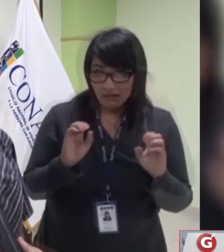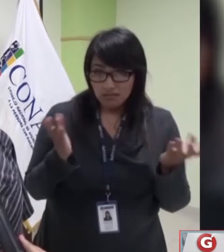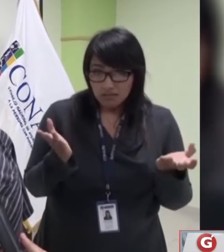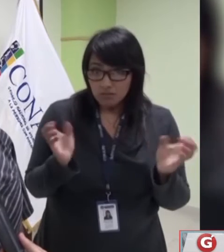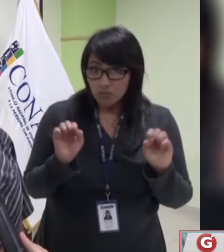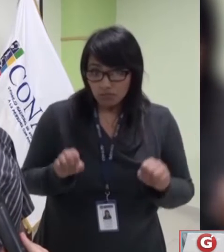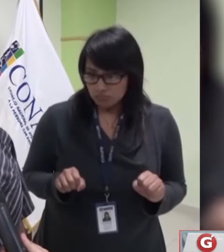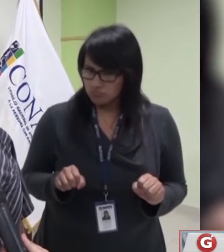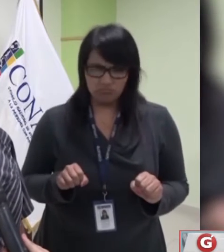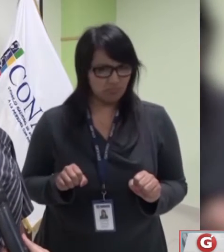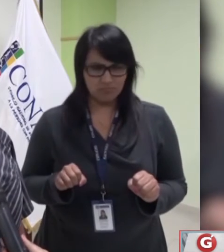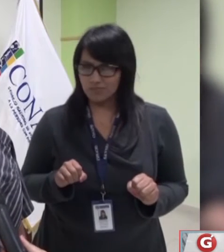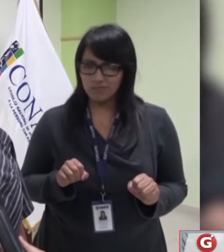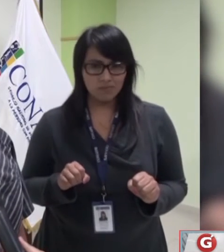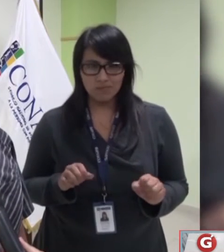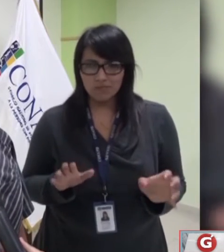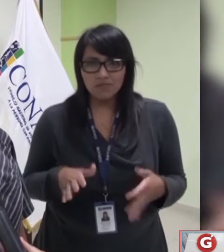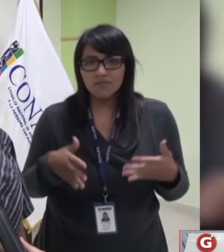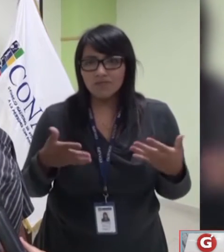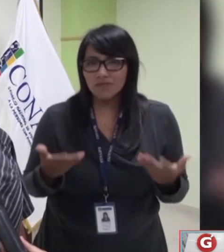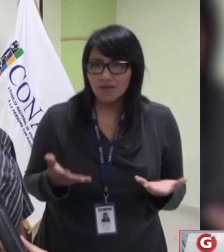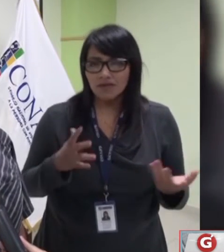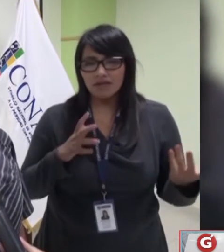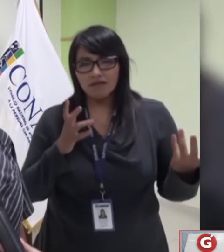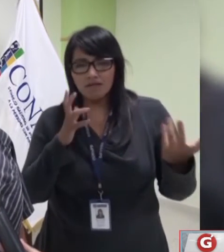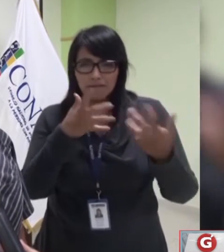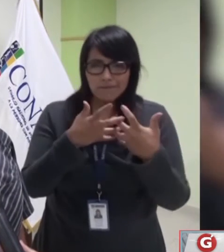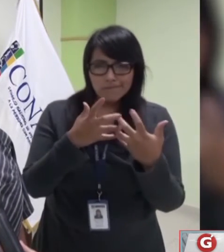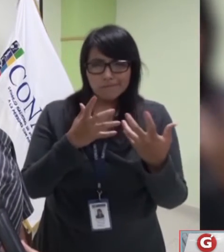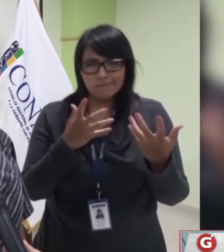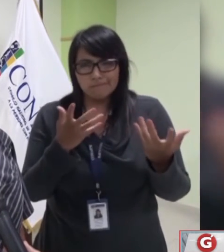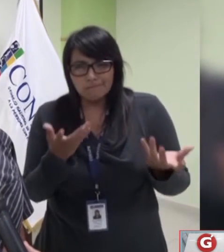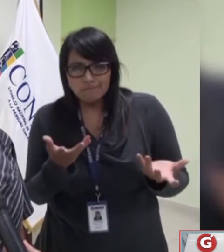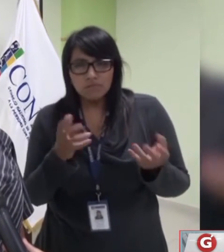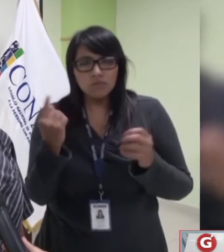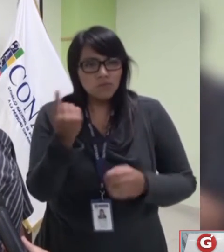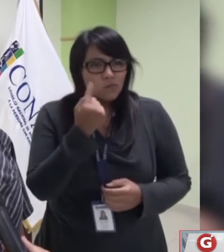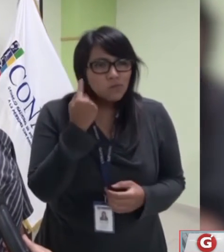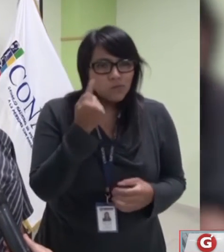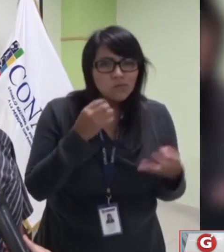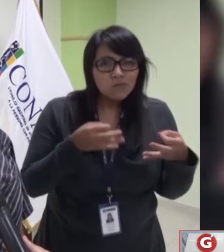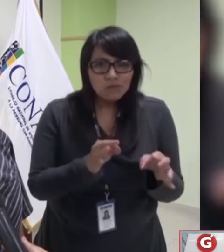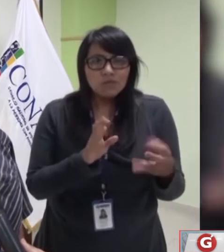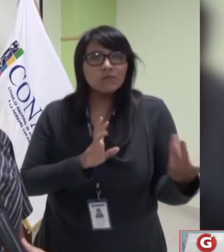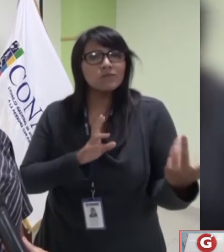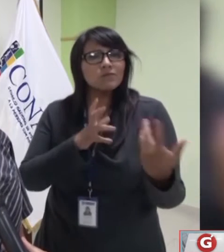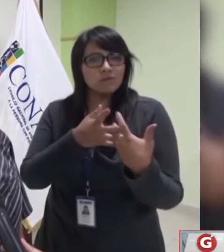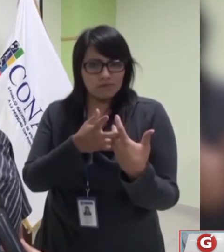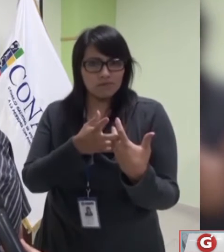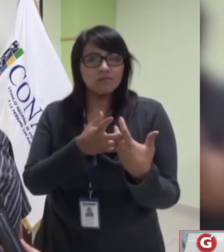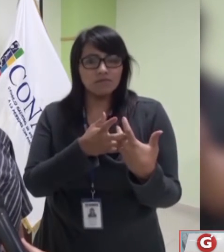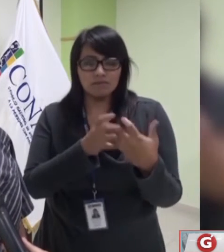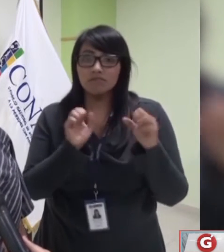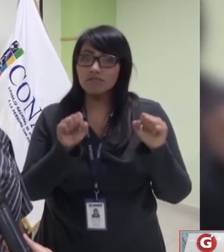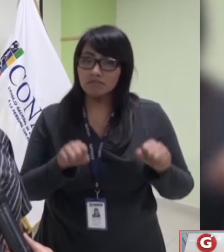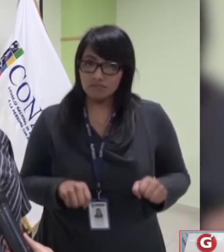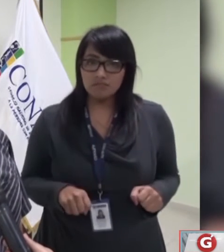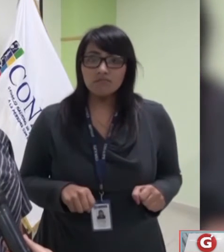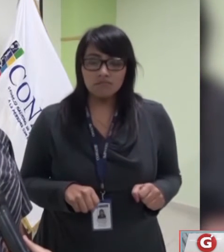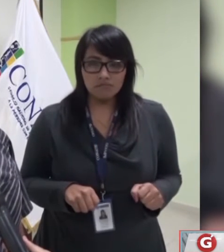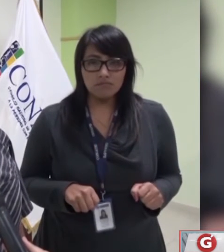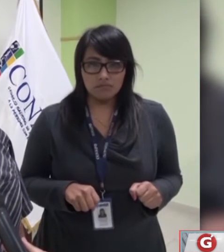temas porque con ciertas adecuaciones, incluso buscando las adaptaciones, uno puede ir